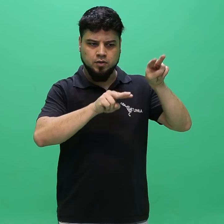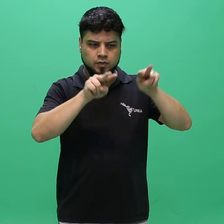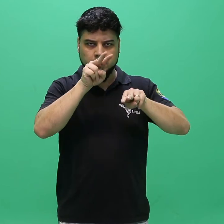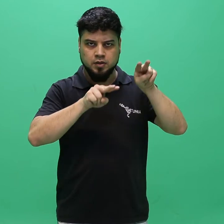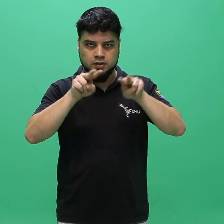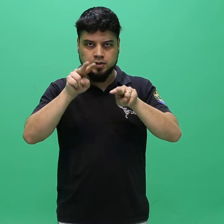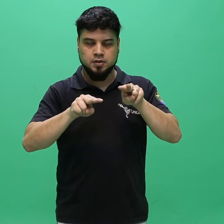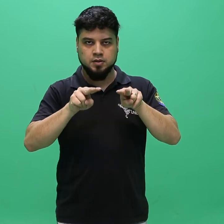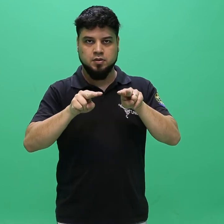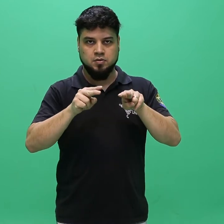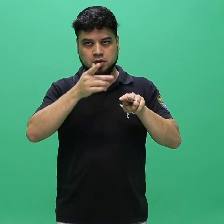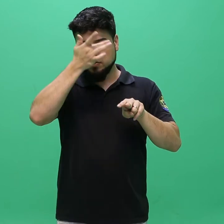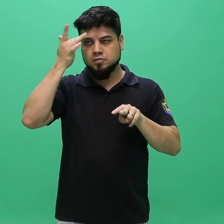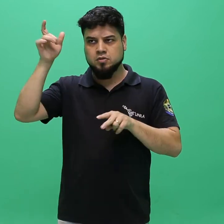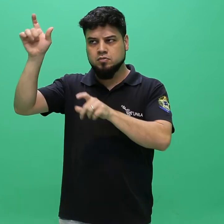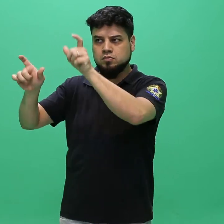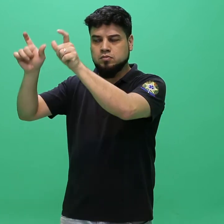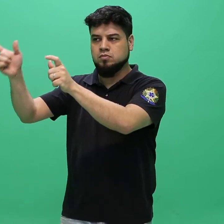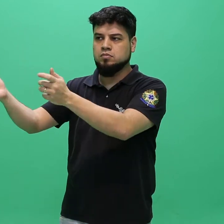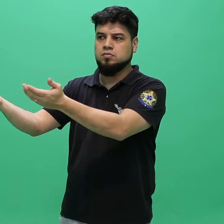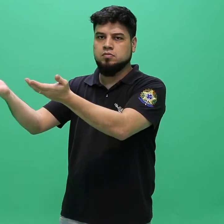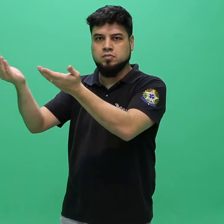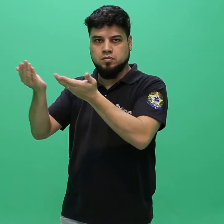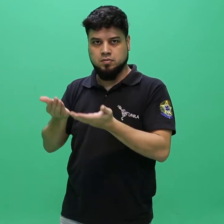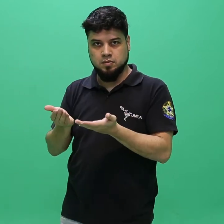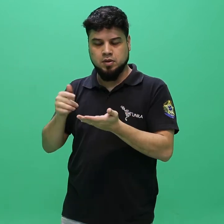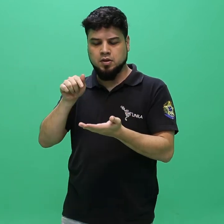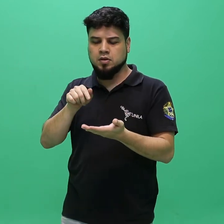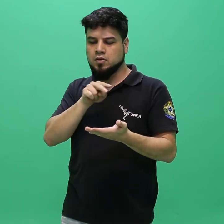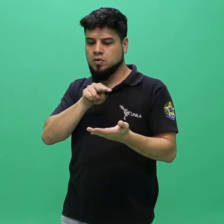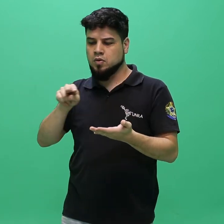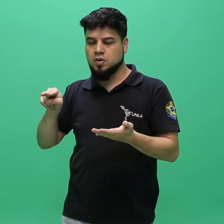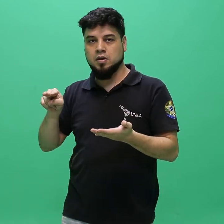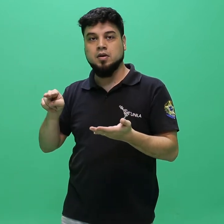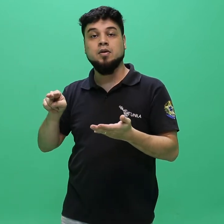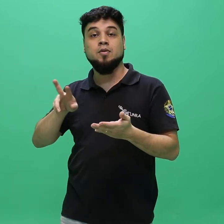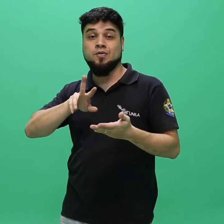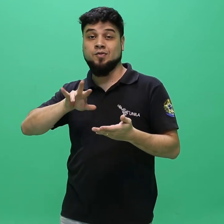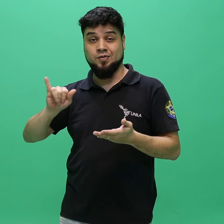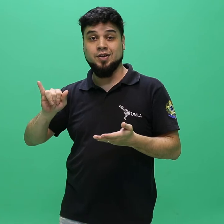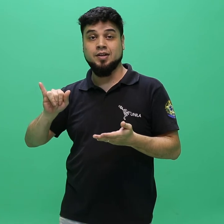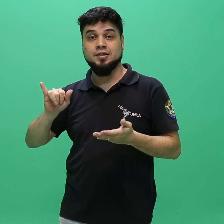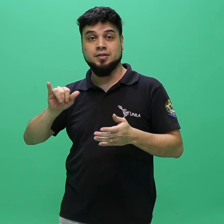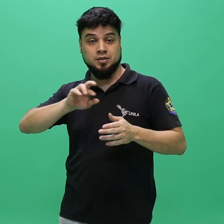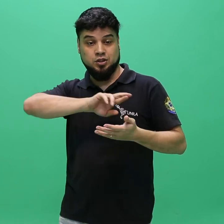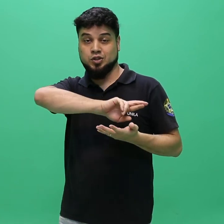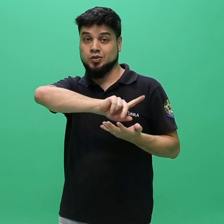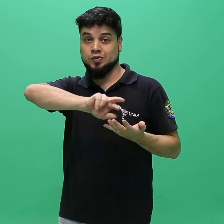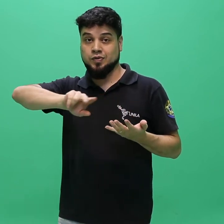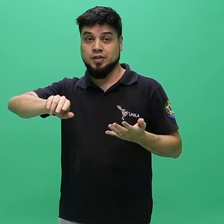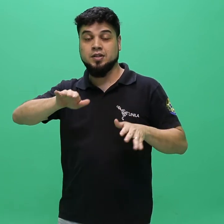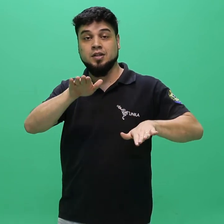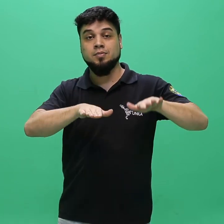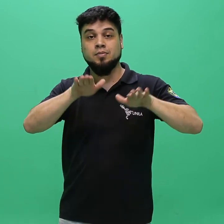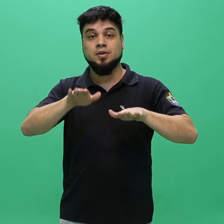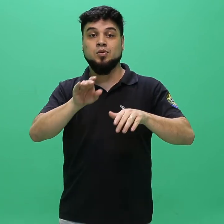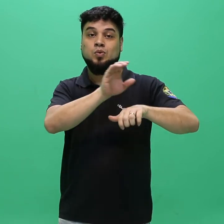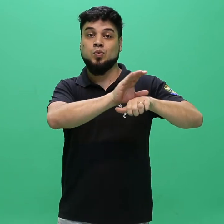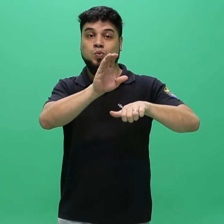candidatos, diferenciam-se por curso, e estão previstas no anexo 3 do presente edital,